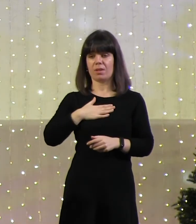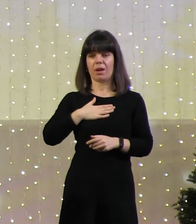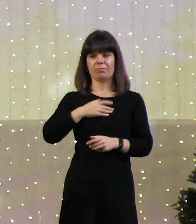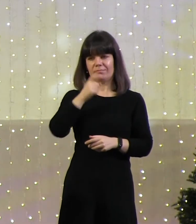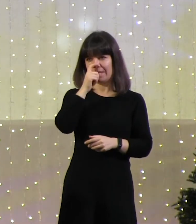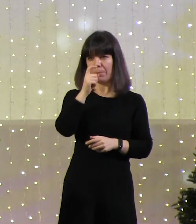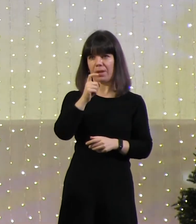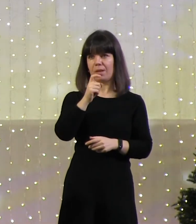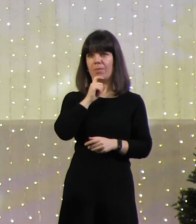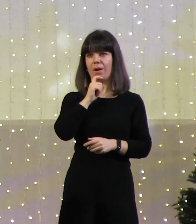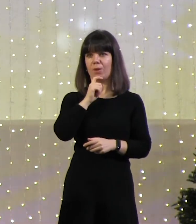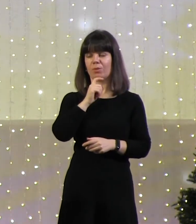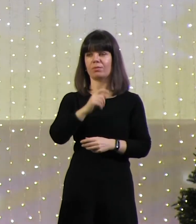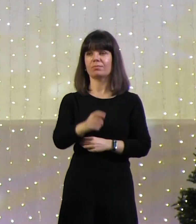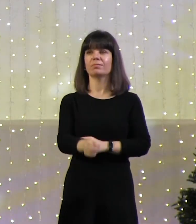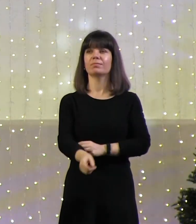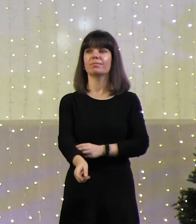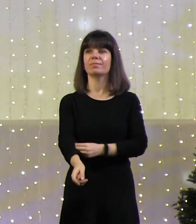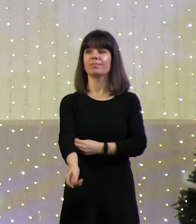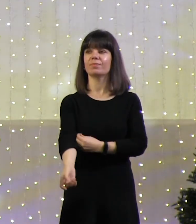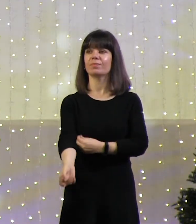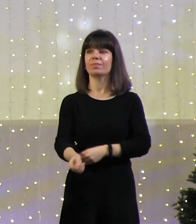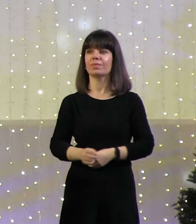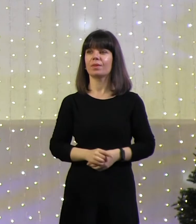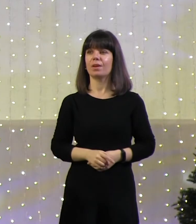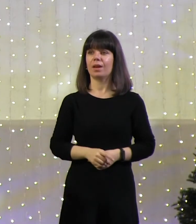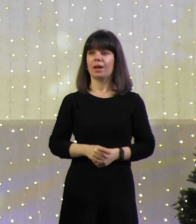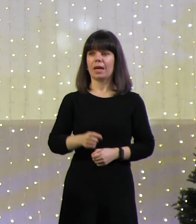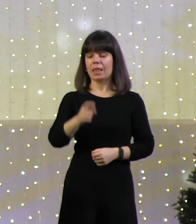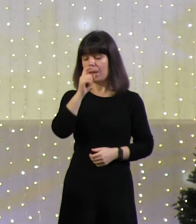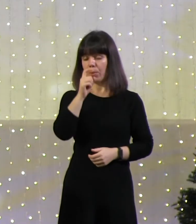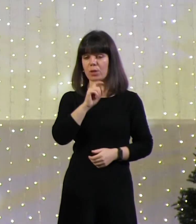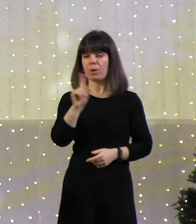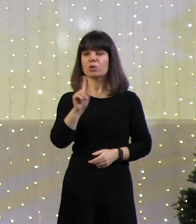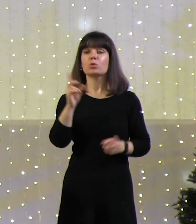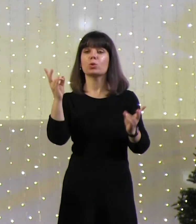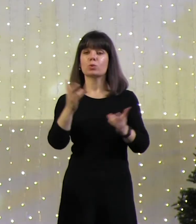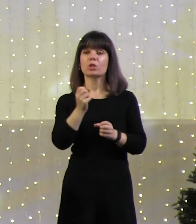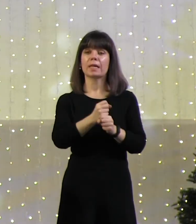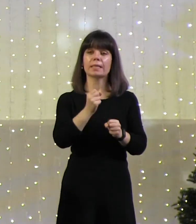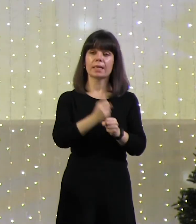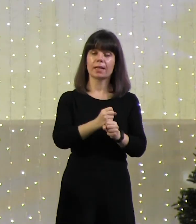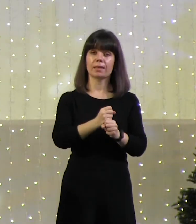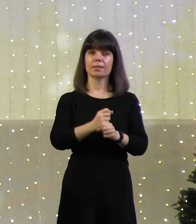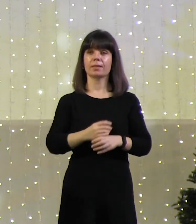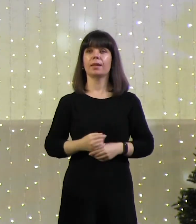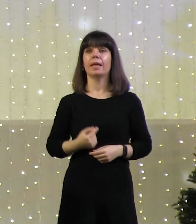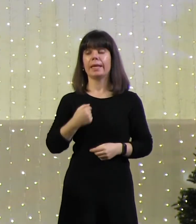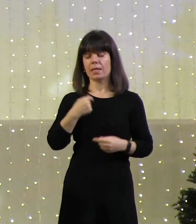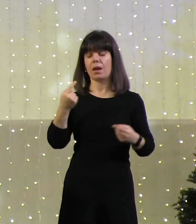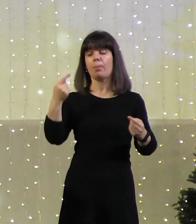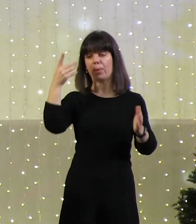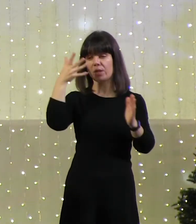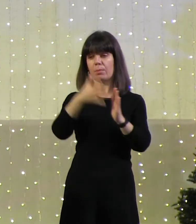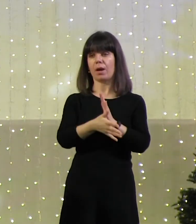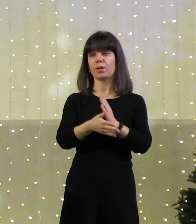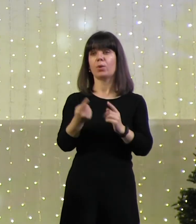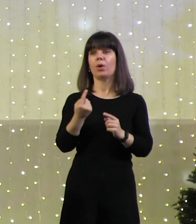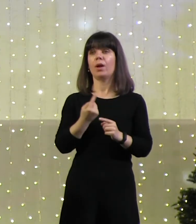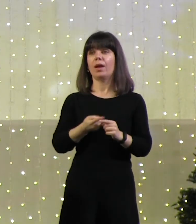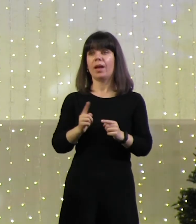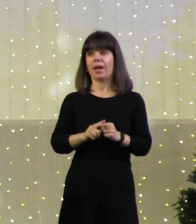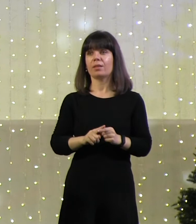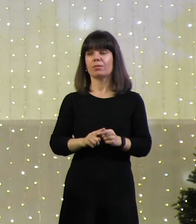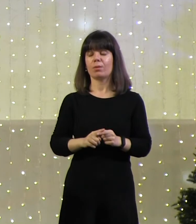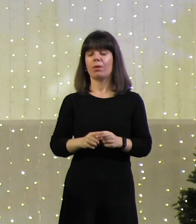Реально, они неправильно меня поняли и что нужно делать неправильно поняли. И я понимаю, что это очень